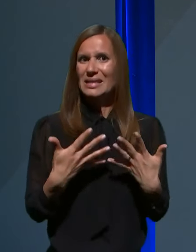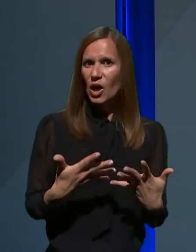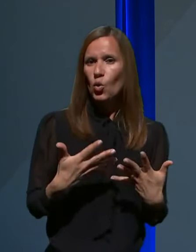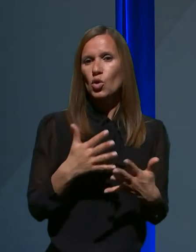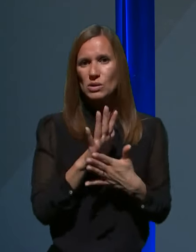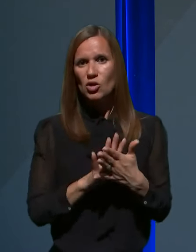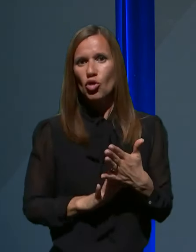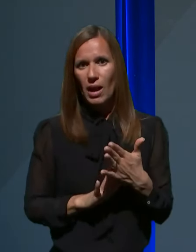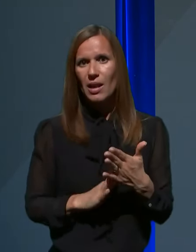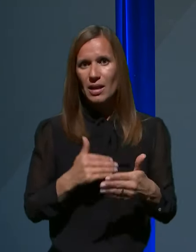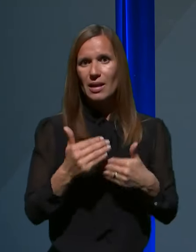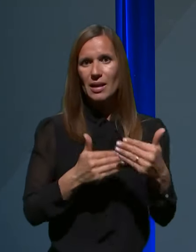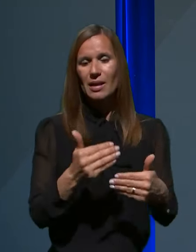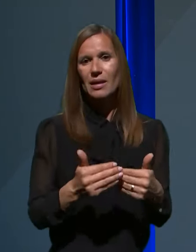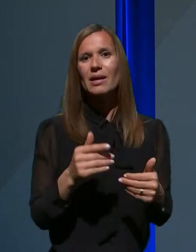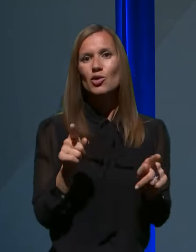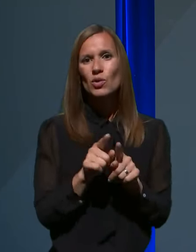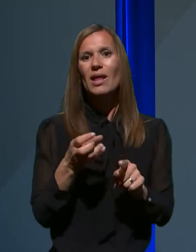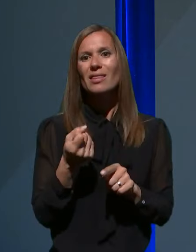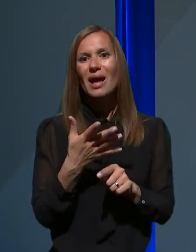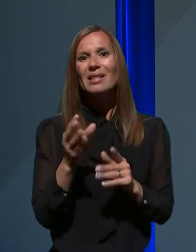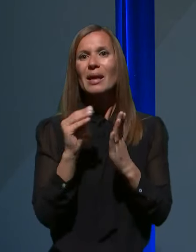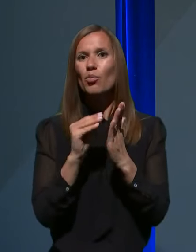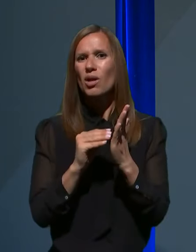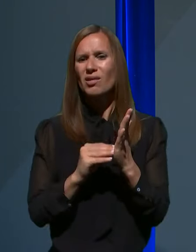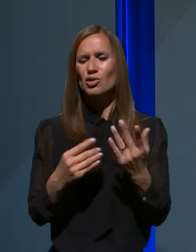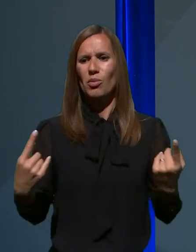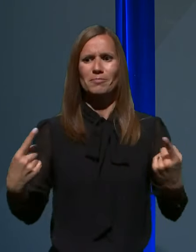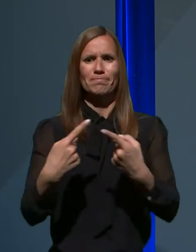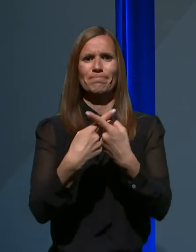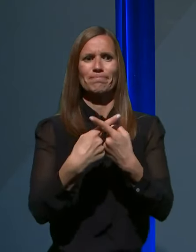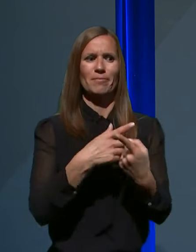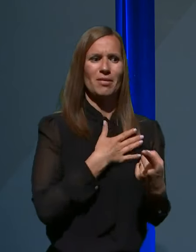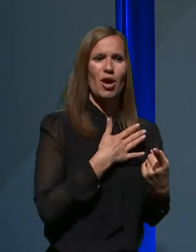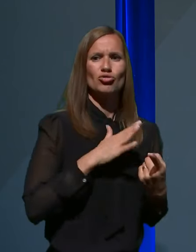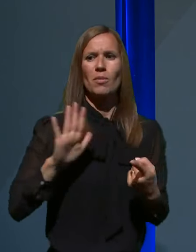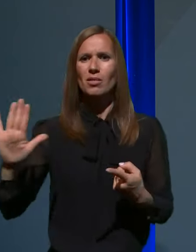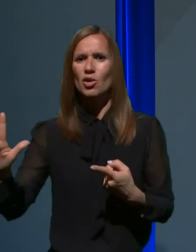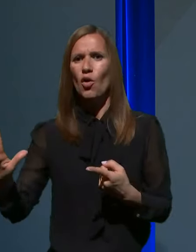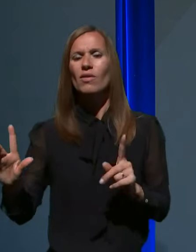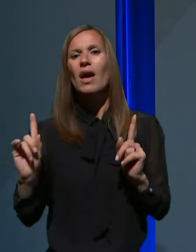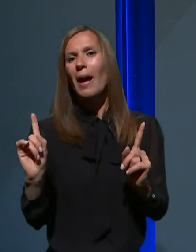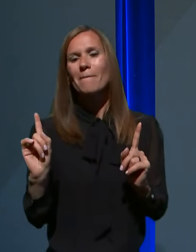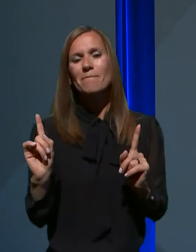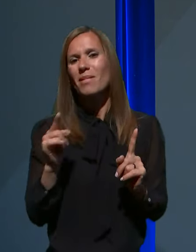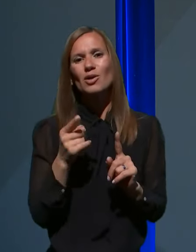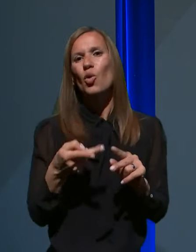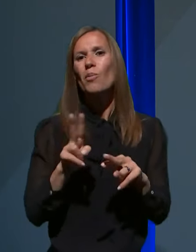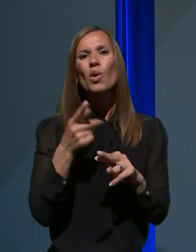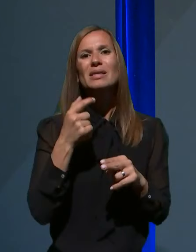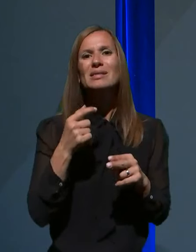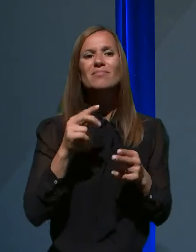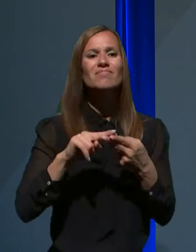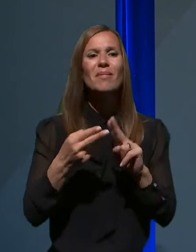in da so se tudi nekateri podatki razhajali, ampak mislim, da je tega pač čisto iz metodoloških pristopov